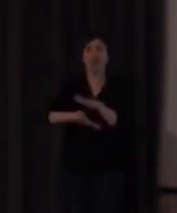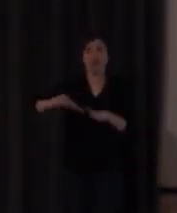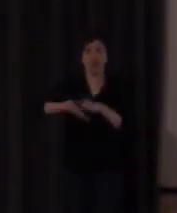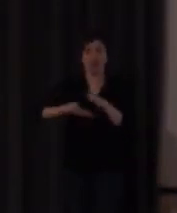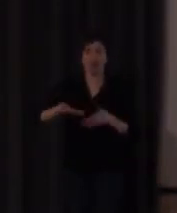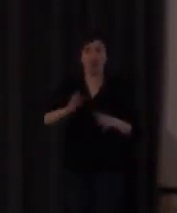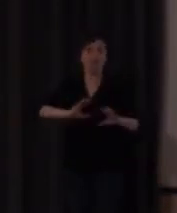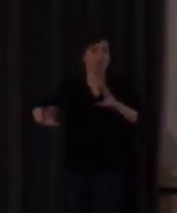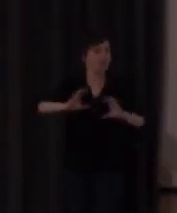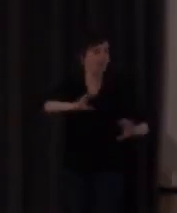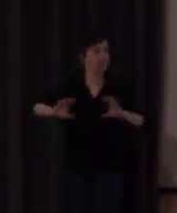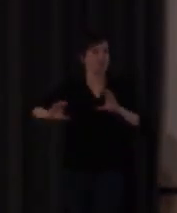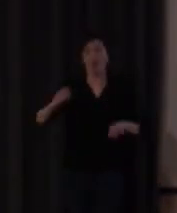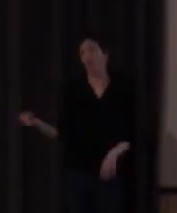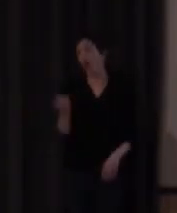signos y eso ya sería